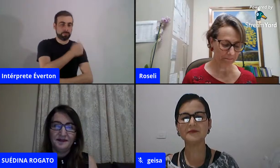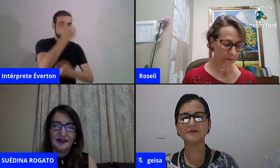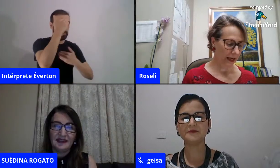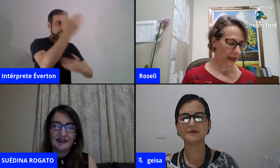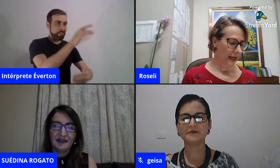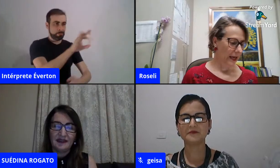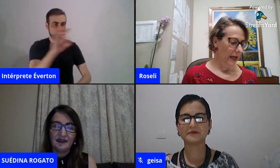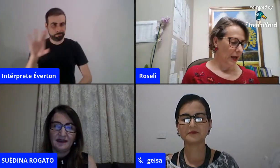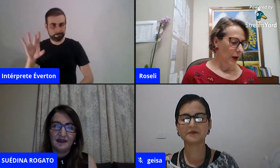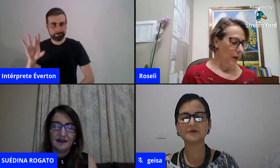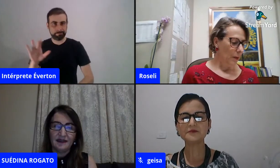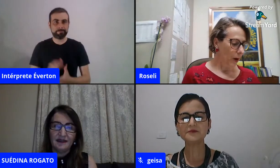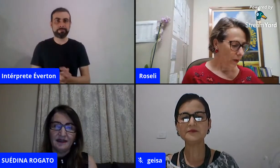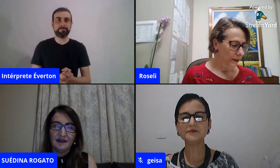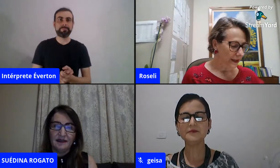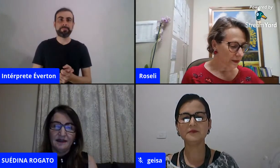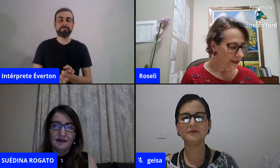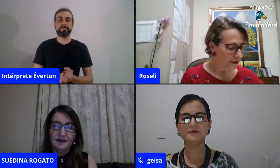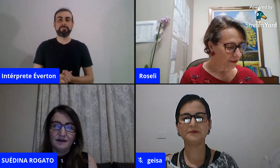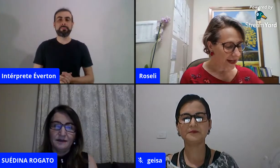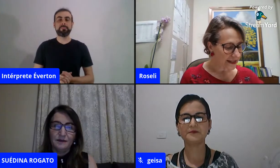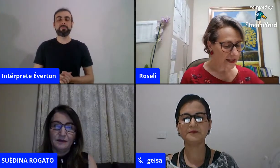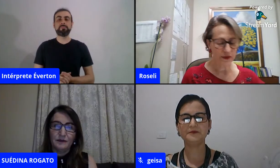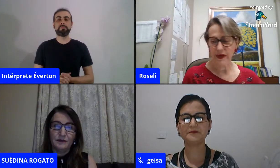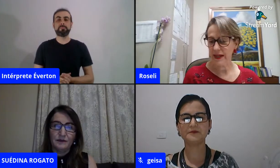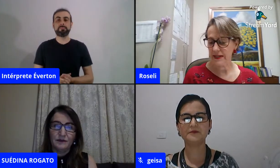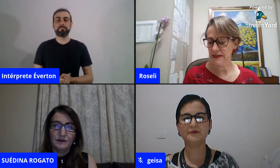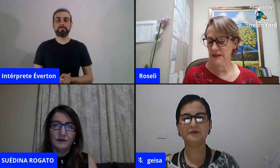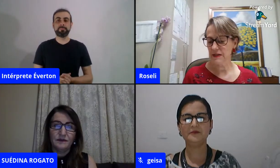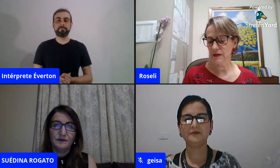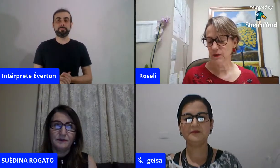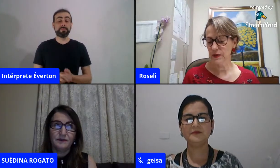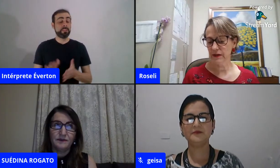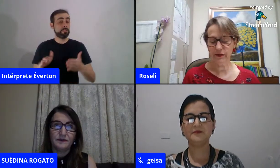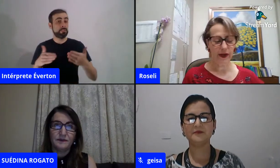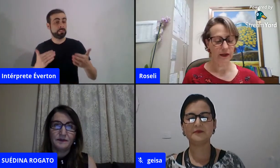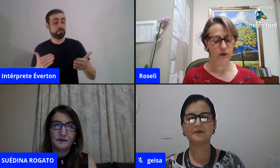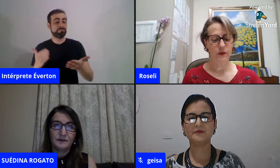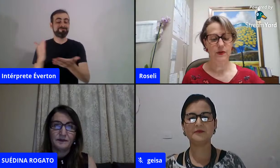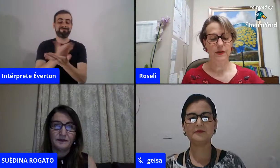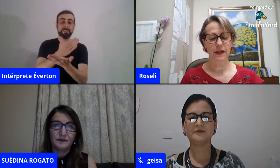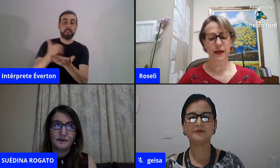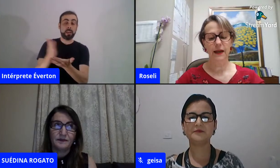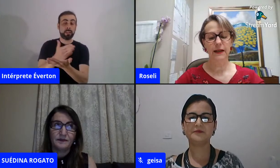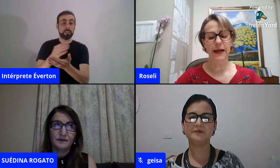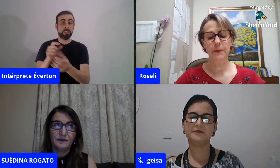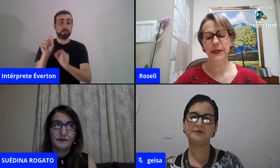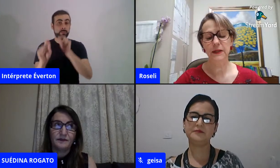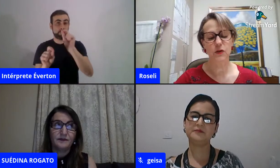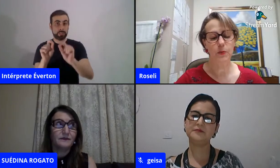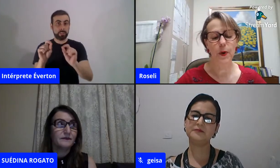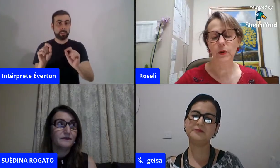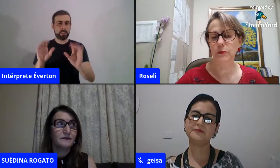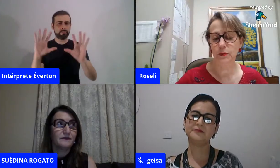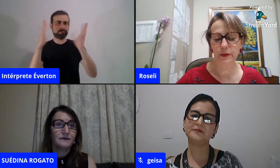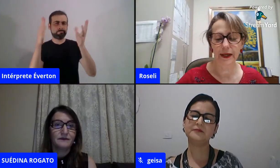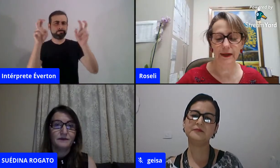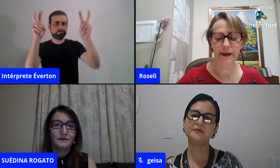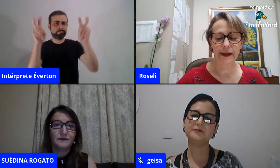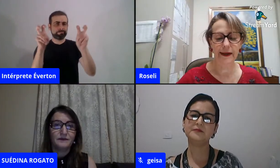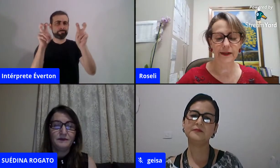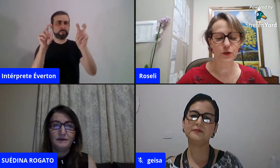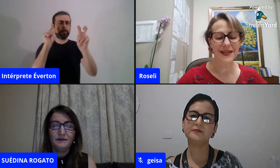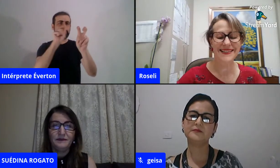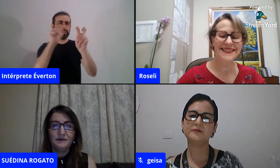ok? Bom, então, em diversas vezes, os eventos, ele é apenas um ponto,